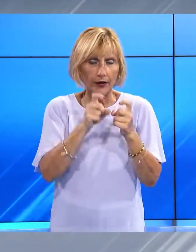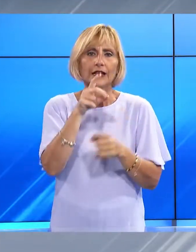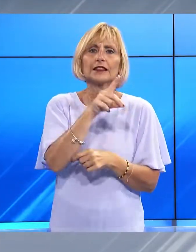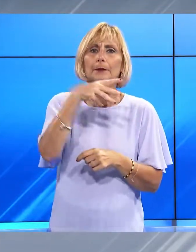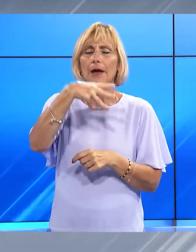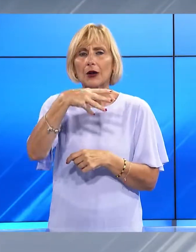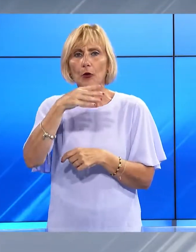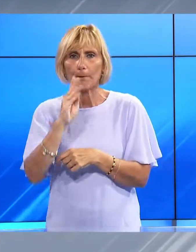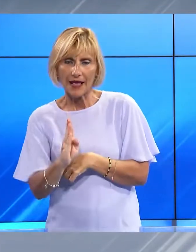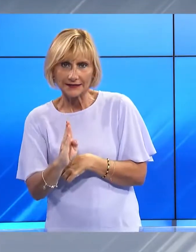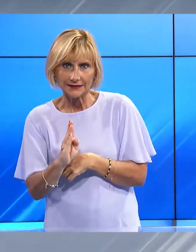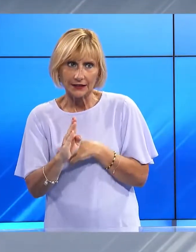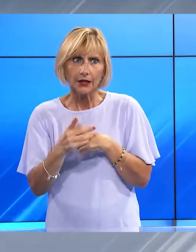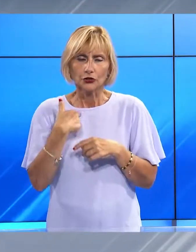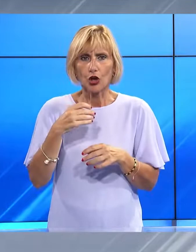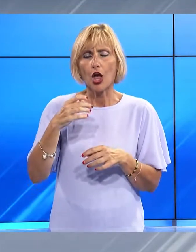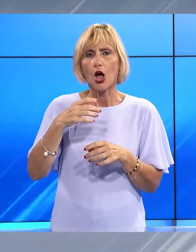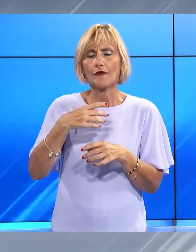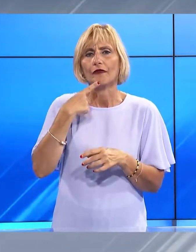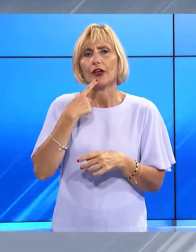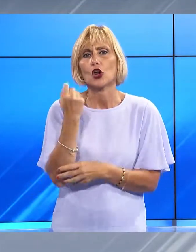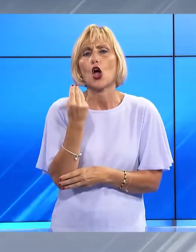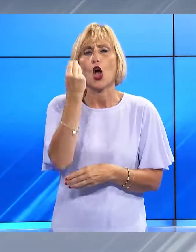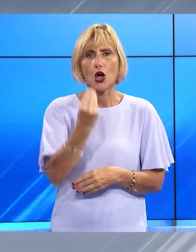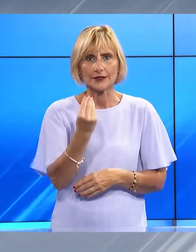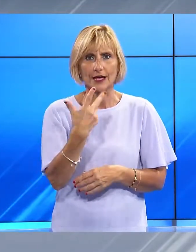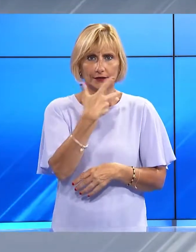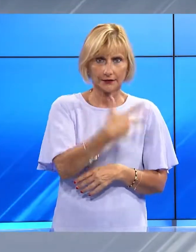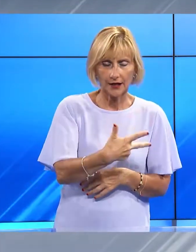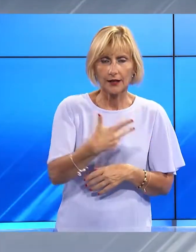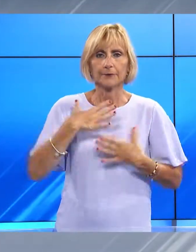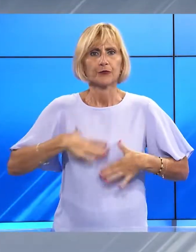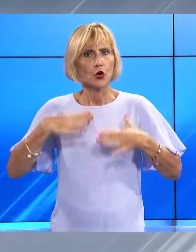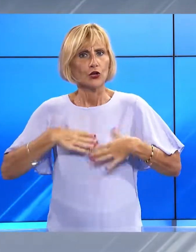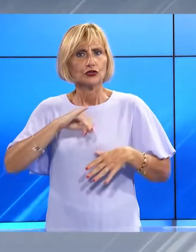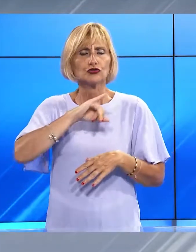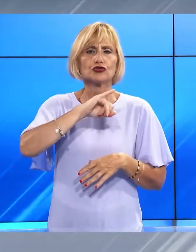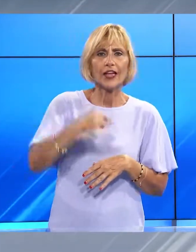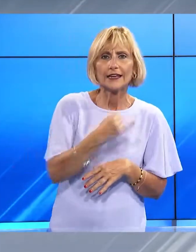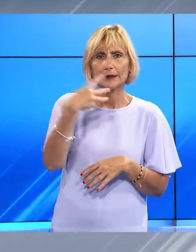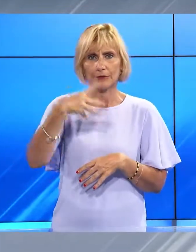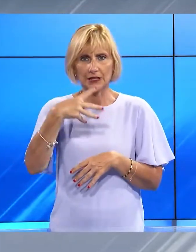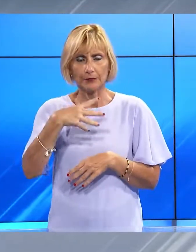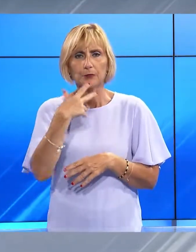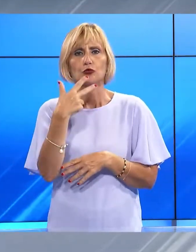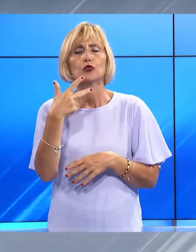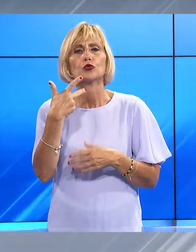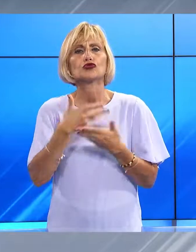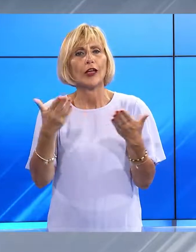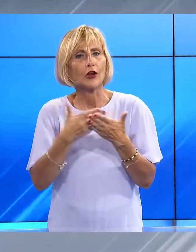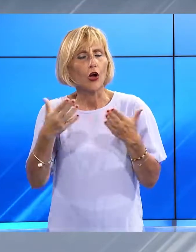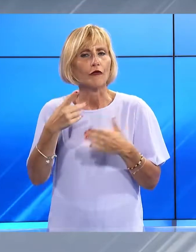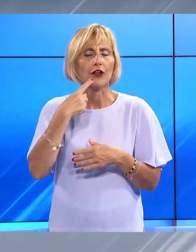Oscar con Gravity, Birdman e The Revenant, oltre alla costumista Jenny Temime e lo scenografo Neil Lamont,